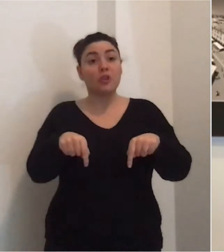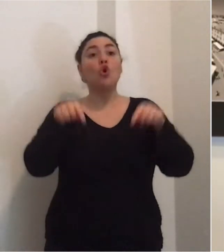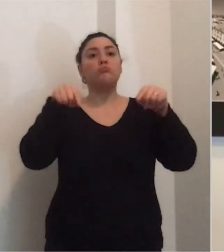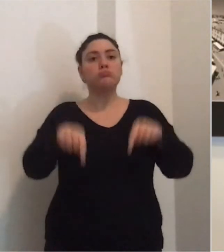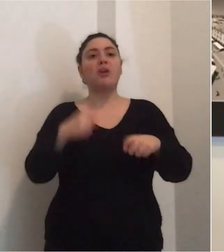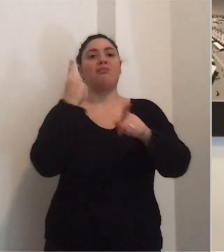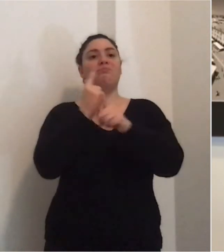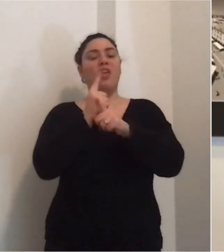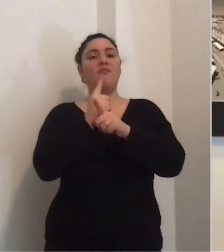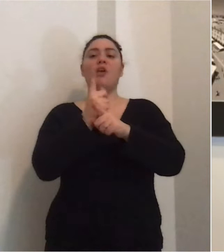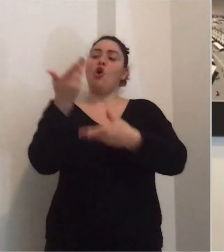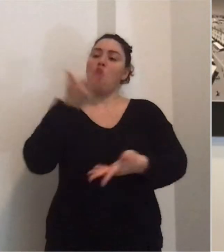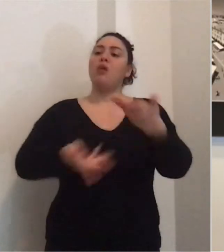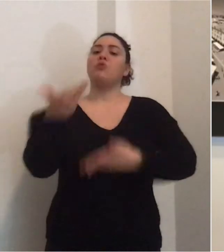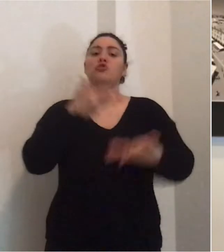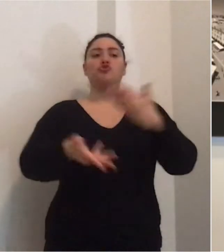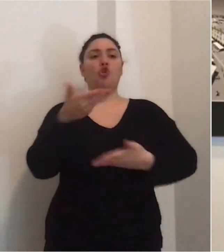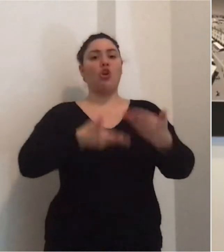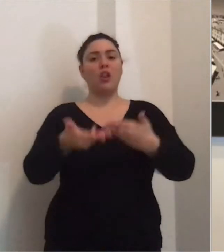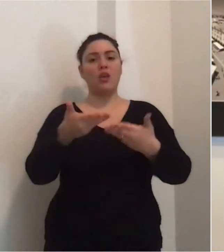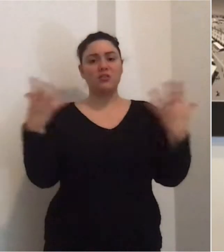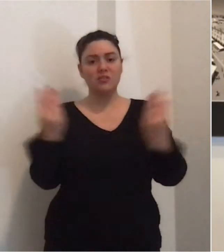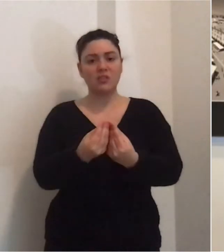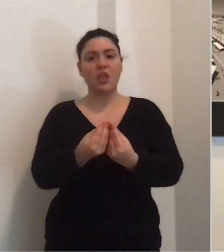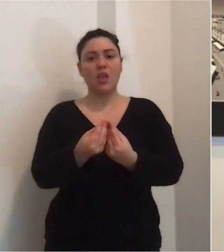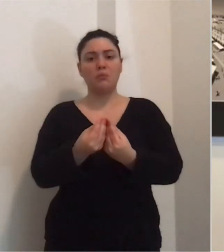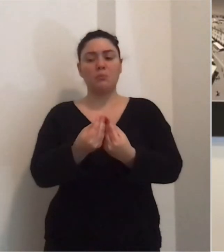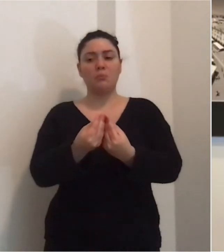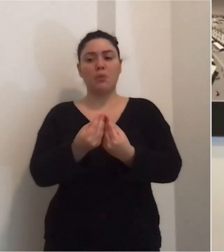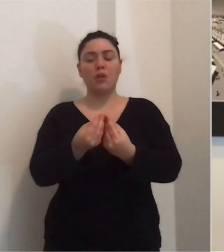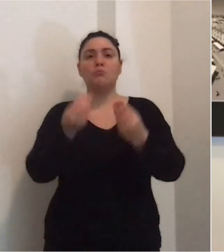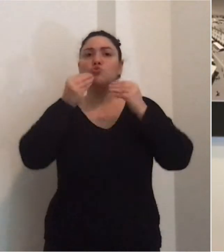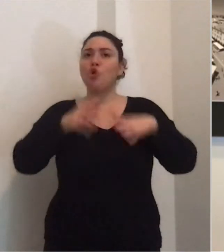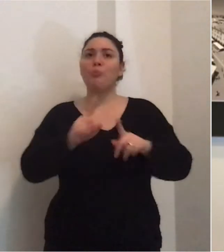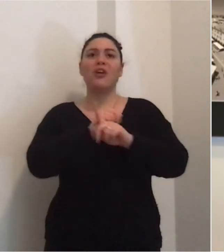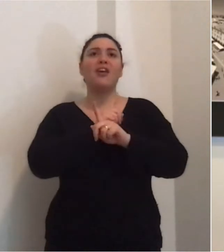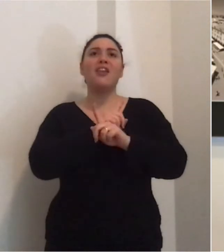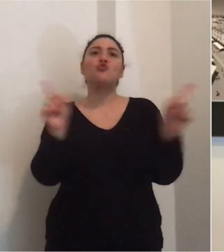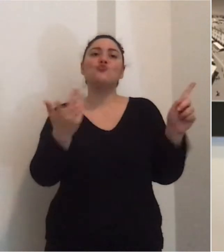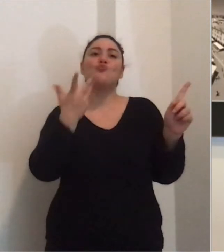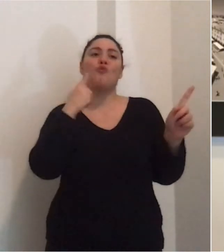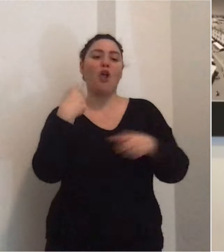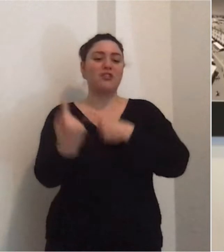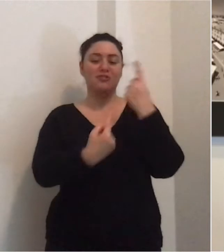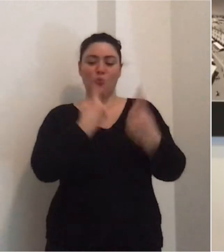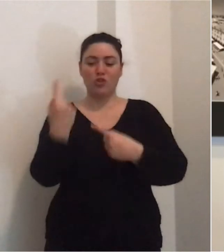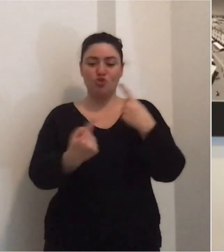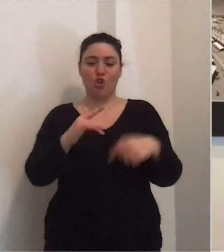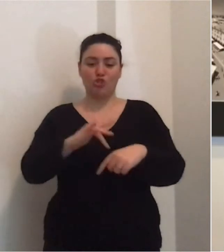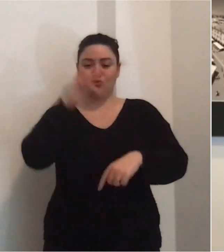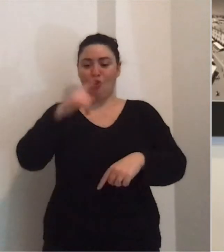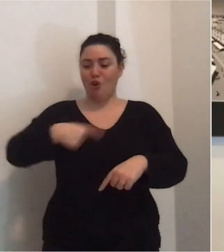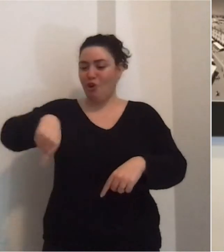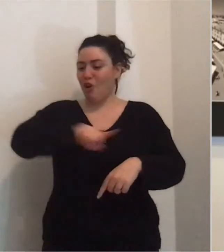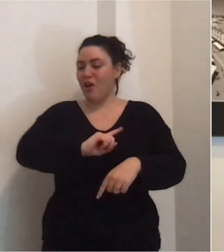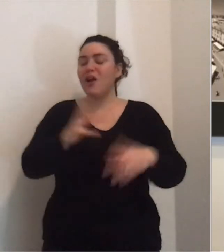in filiera lunga, di essere protagonisti di qualcosa che purtroppo ci è capitato, che non avremmo mai voluto ma che in